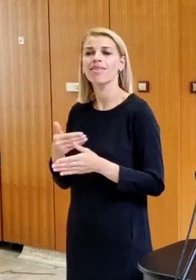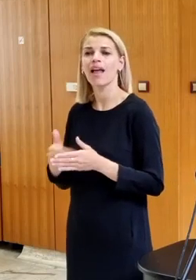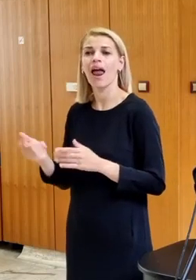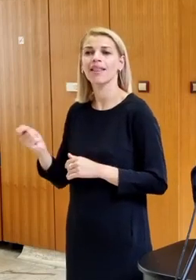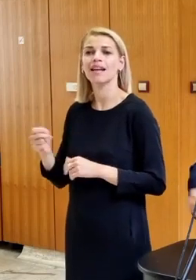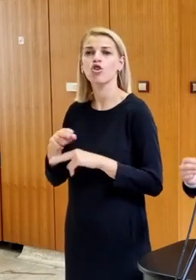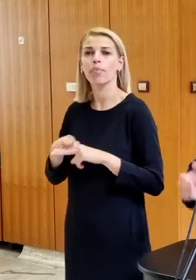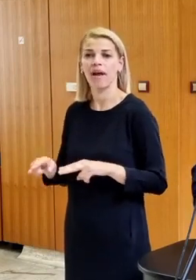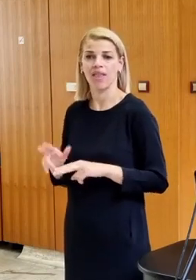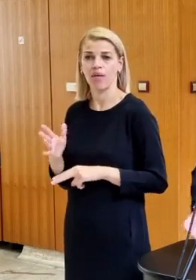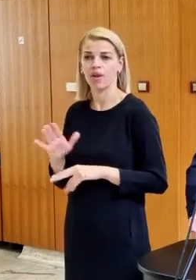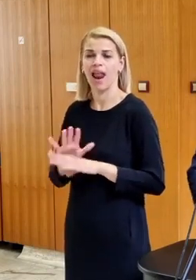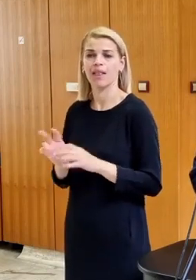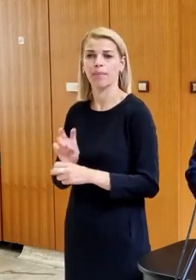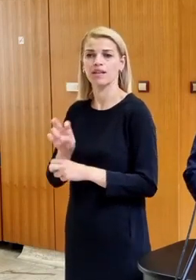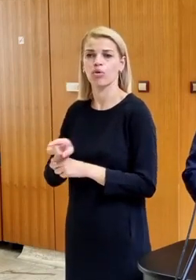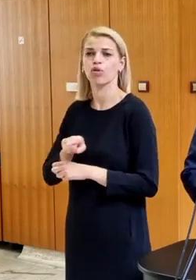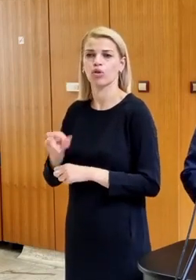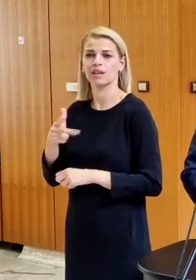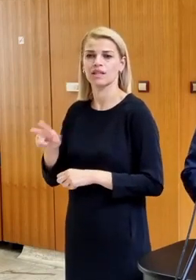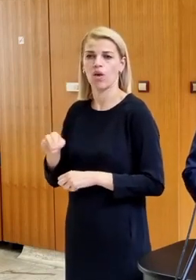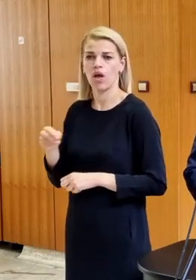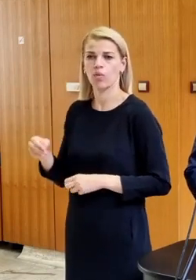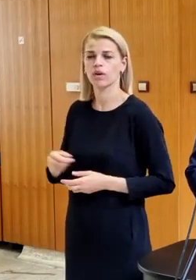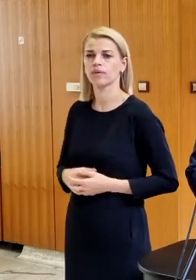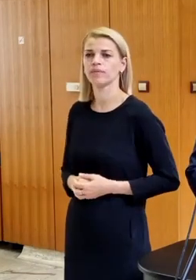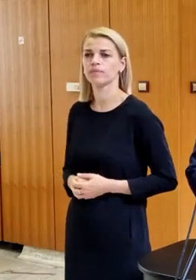právne, ale bude to na úroveň priestupku, tak to bude do 300 eur.